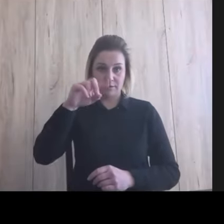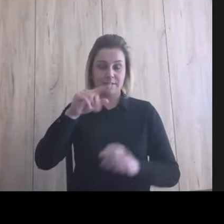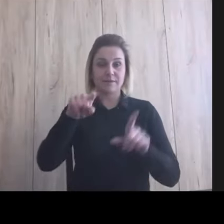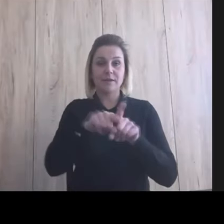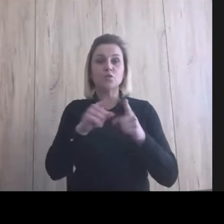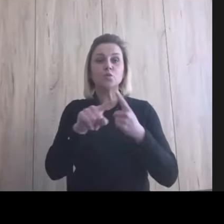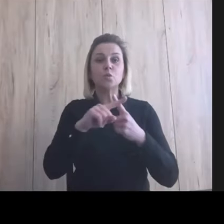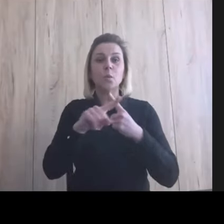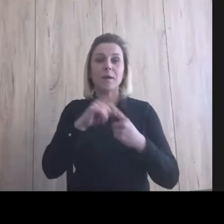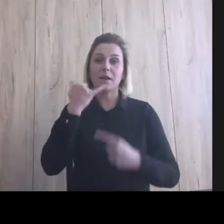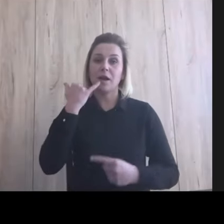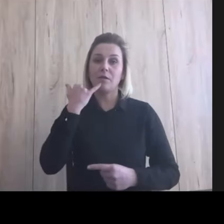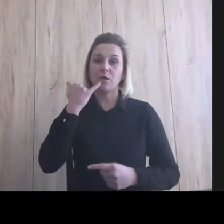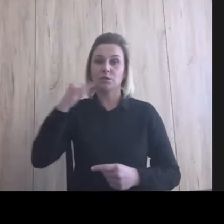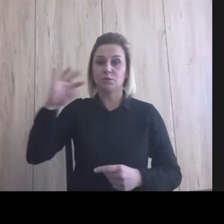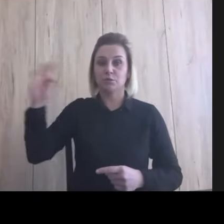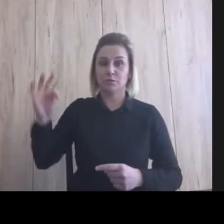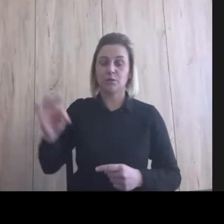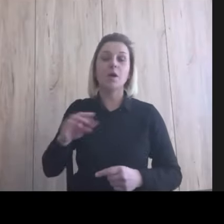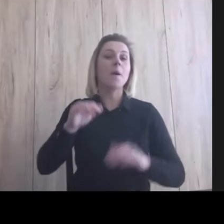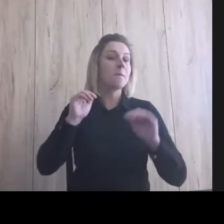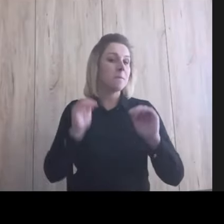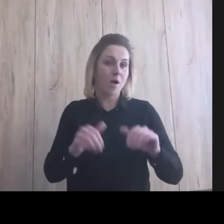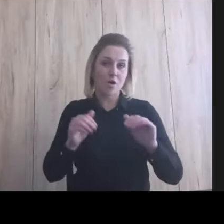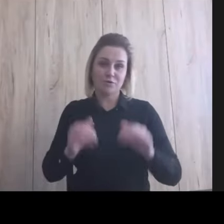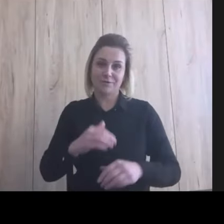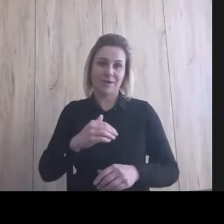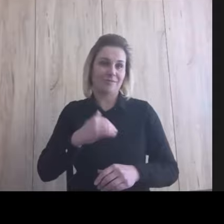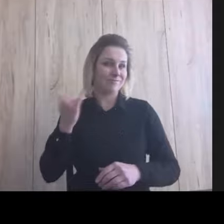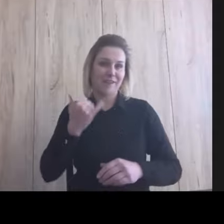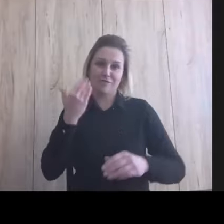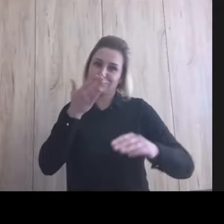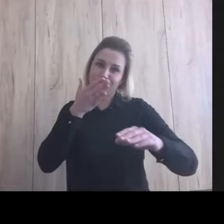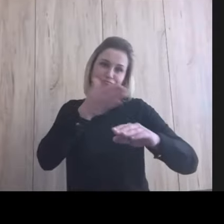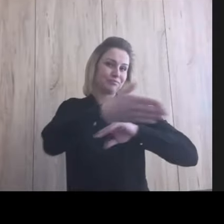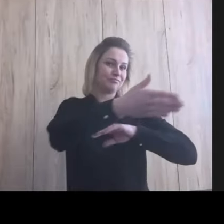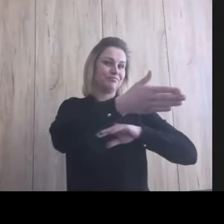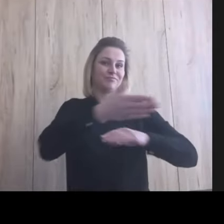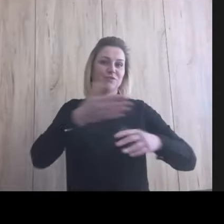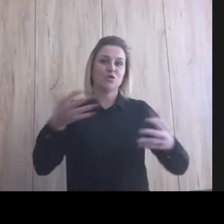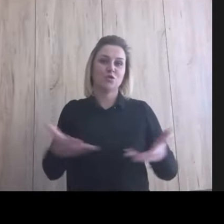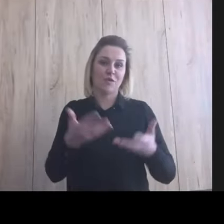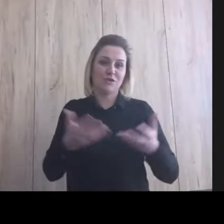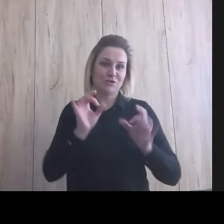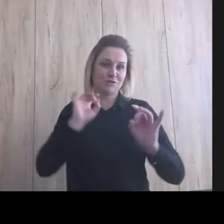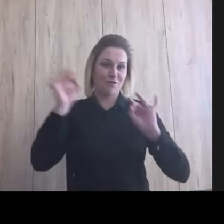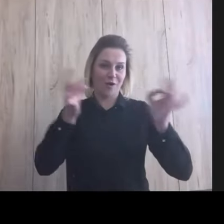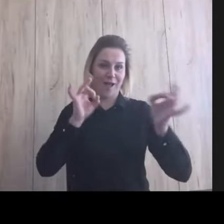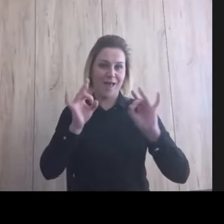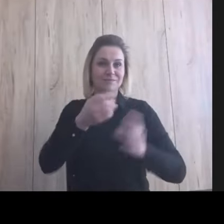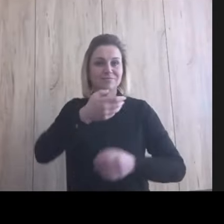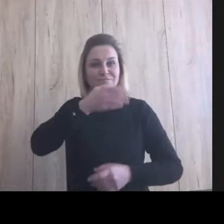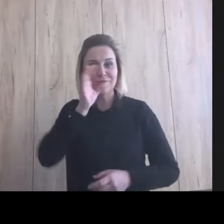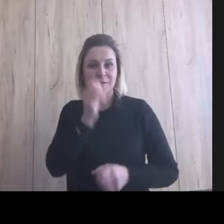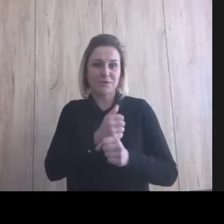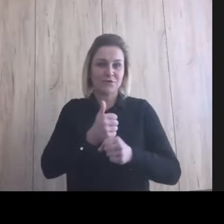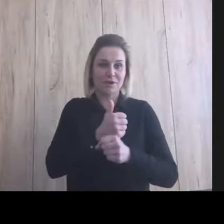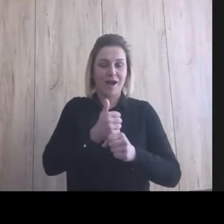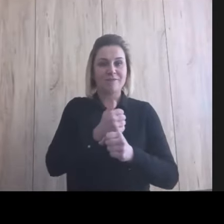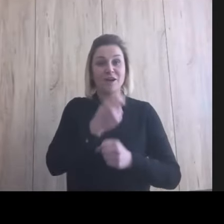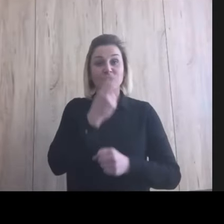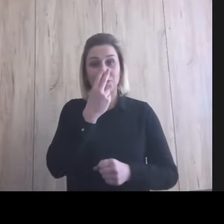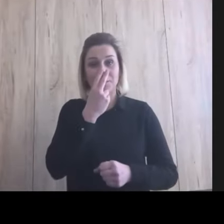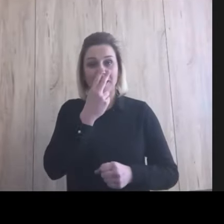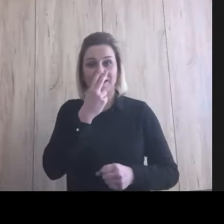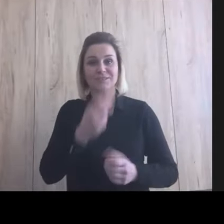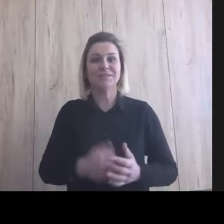słyszeliście, można zawsze wpaść do powarzystwa gest na kawę i zobaczyć... Polecam